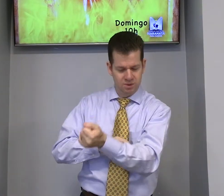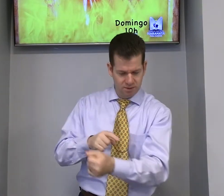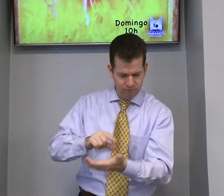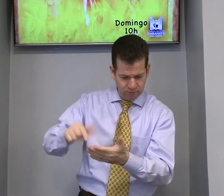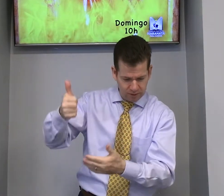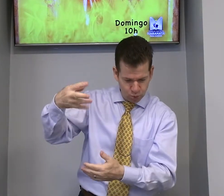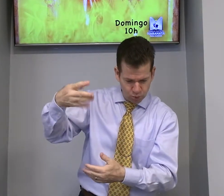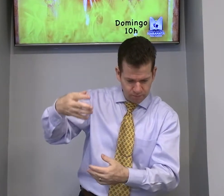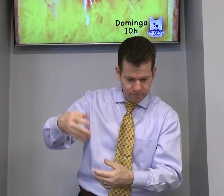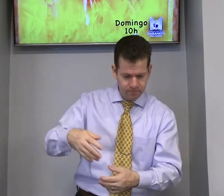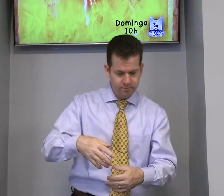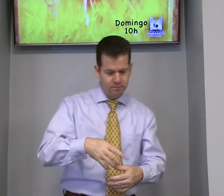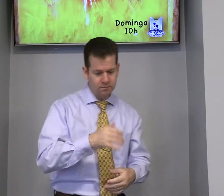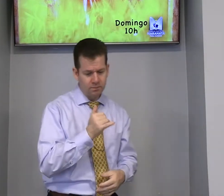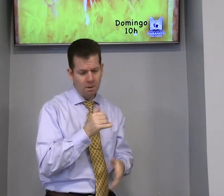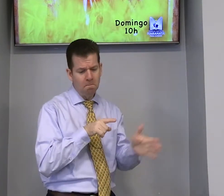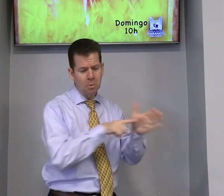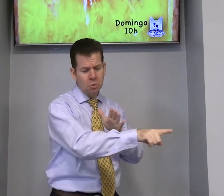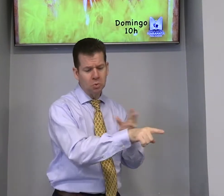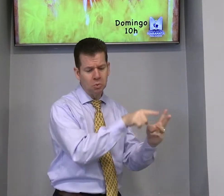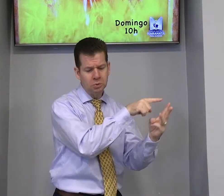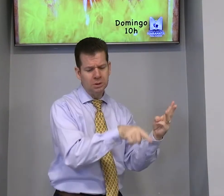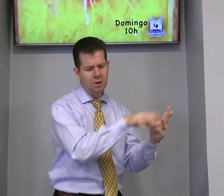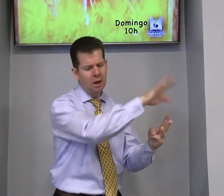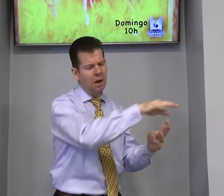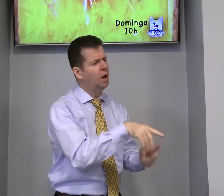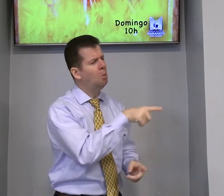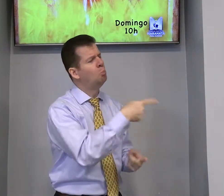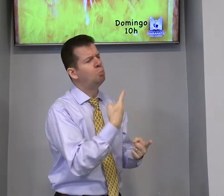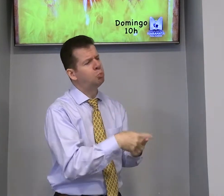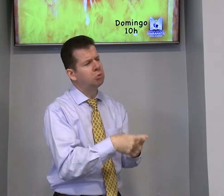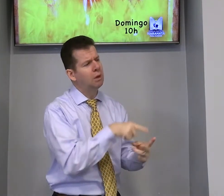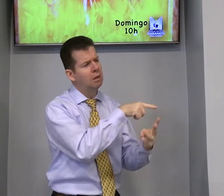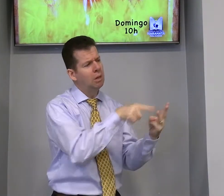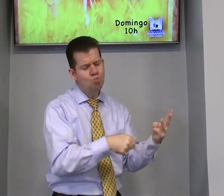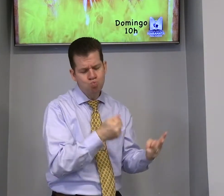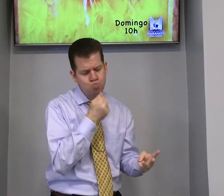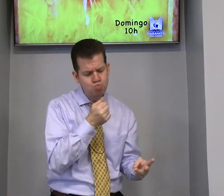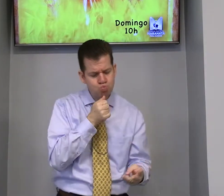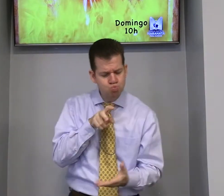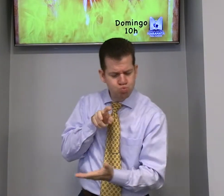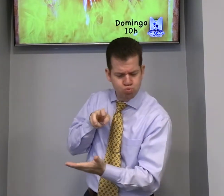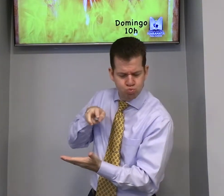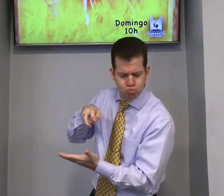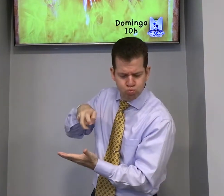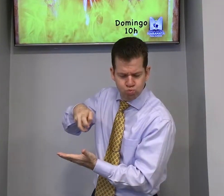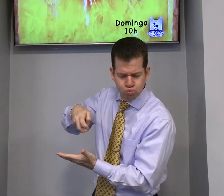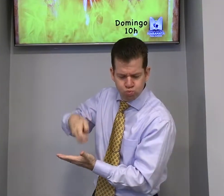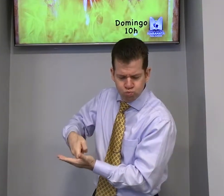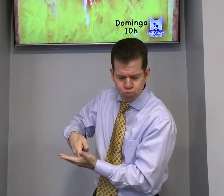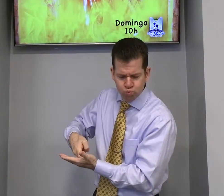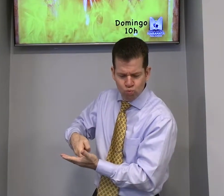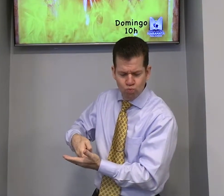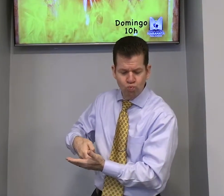Desculpa, ainda não. Versículo 14. Perguntou os três. Por que vocês três não se ajoelharam?